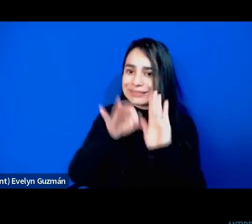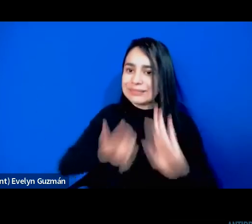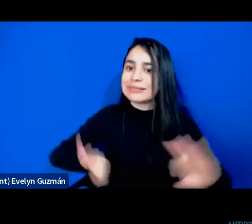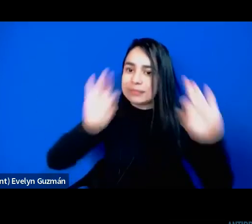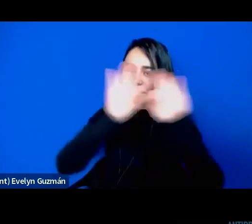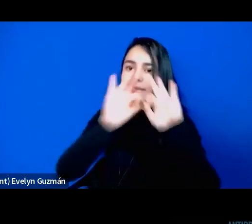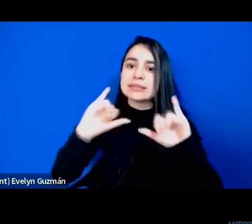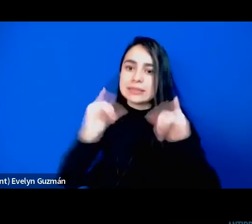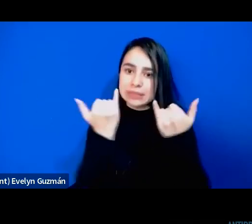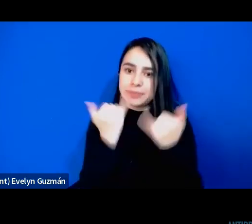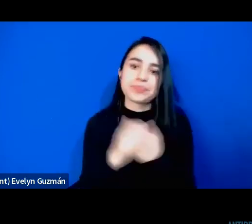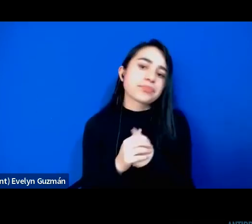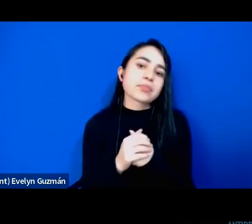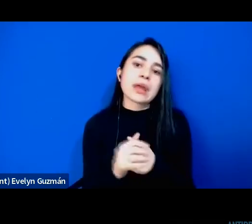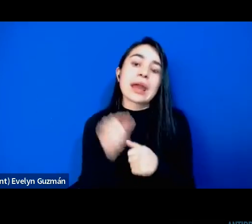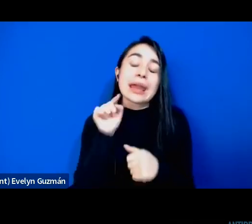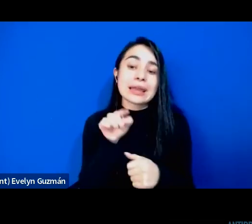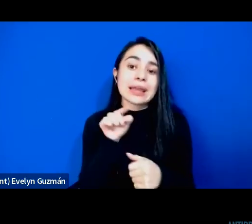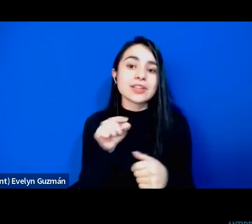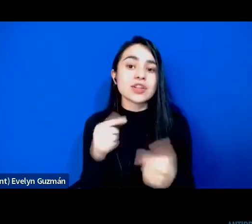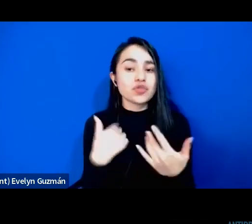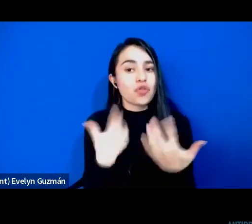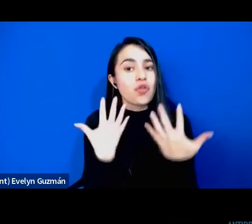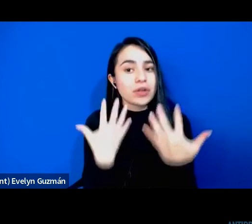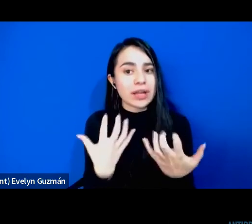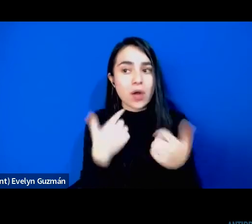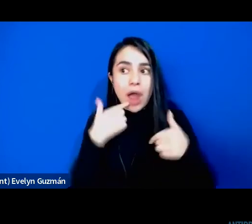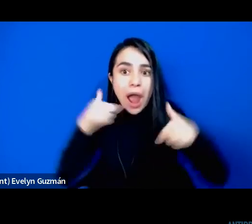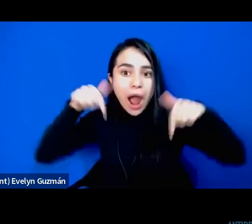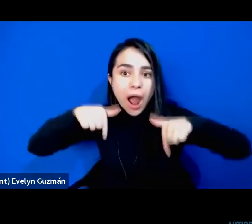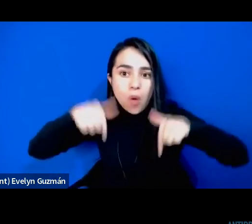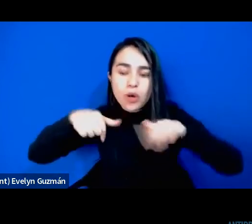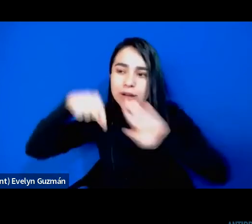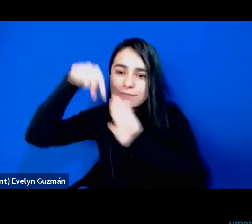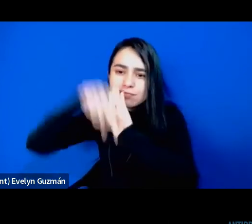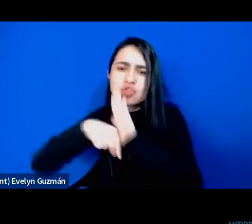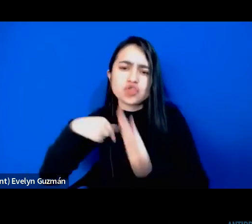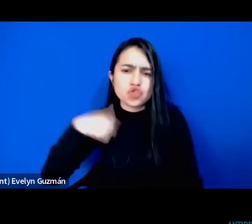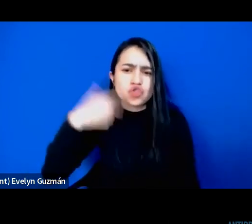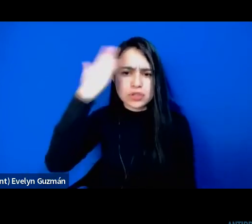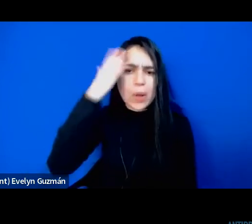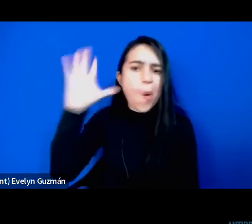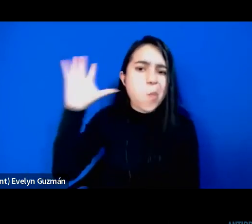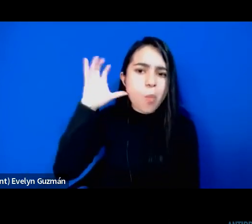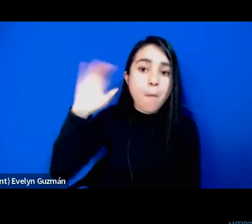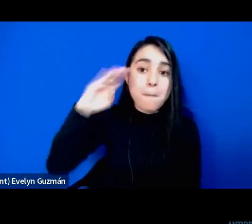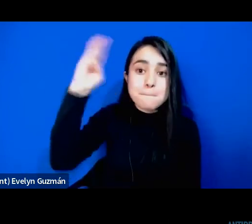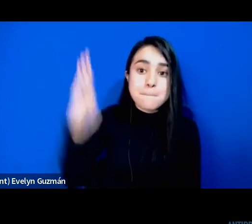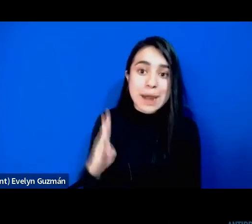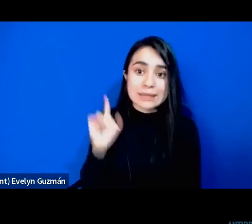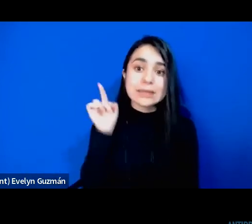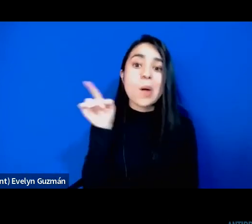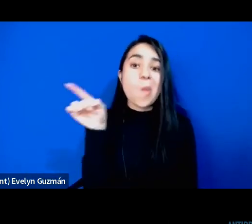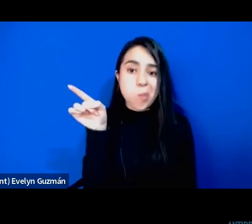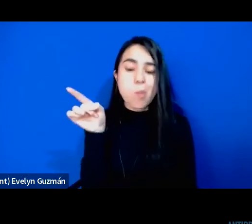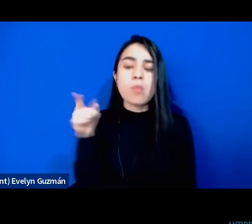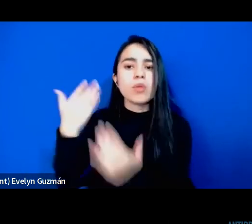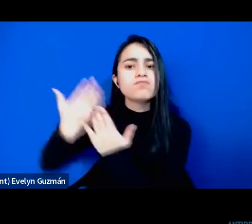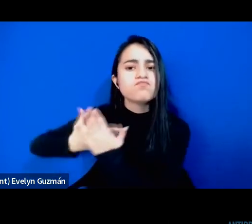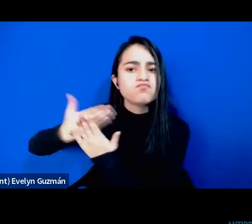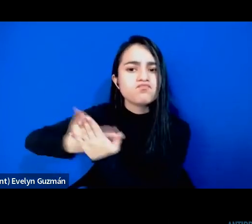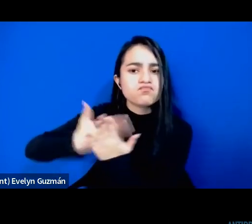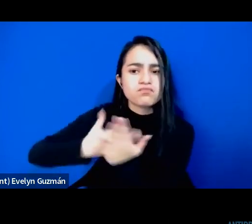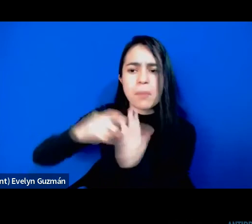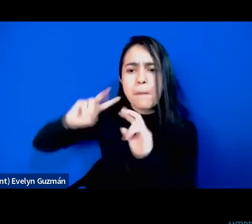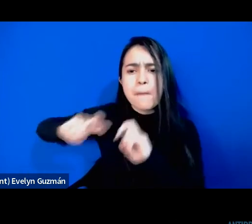Es una de las cosas que me gustaría hacer más ahora. Sé que en Brasil, por ejemplo, ha habido una documentación muy fuerte